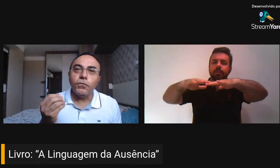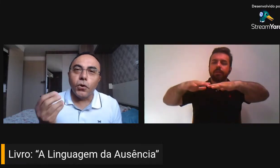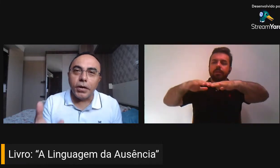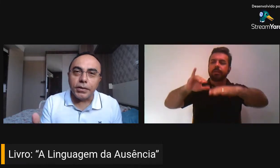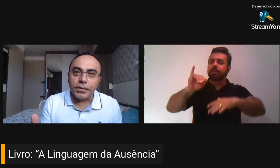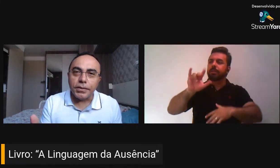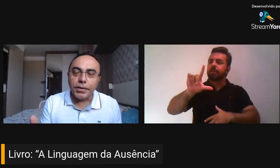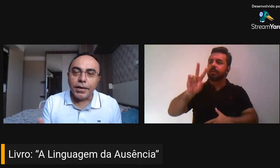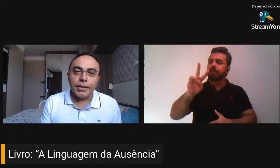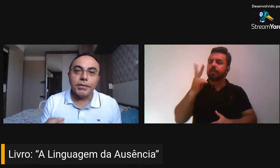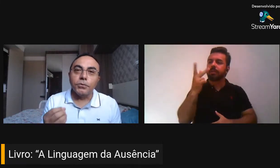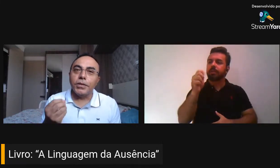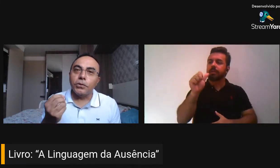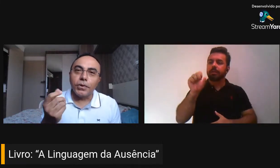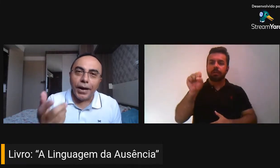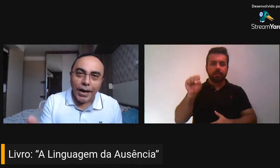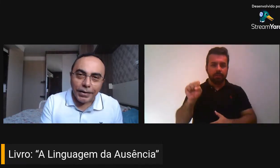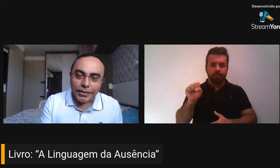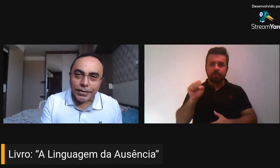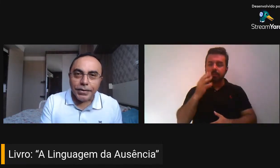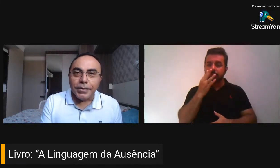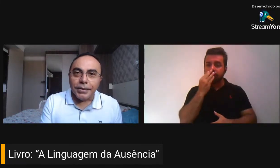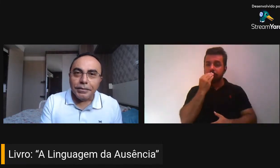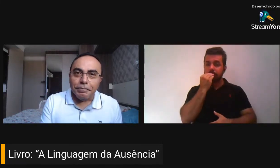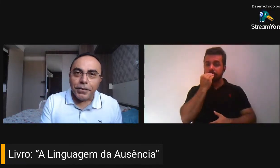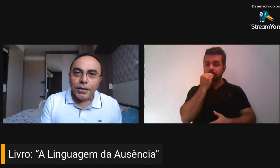têm voz, elas não têm lugar,